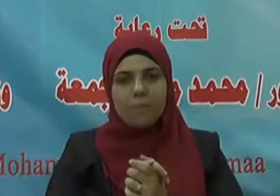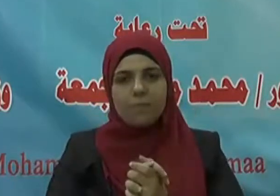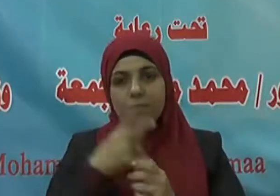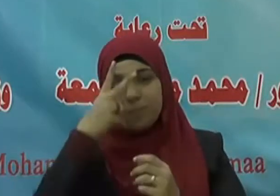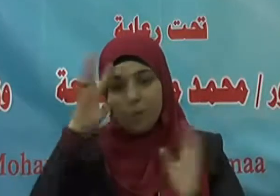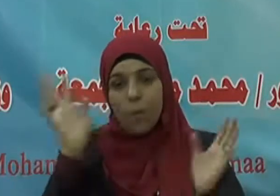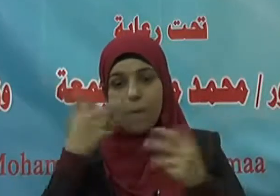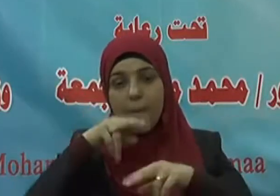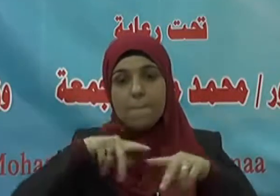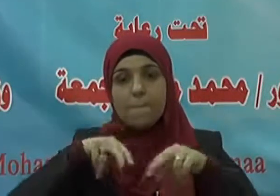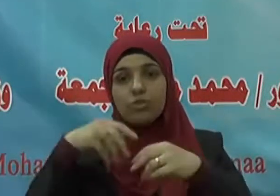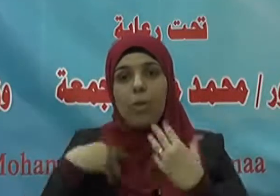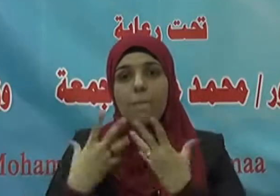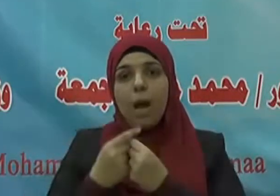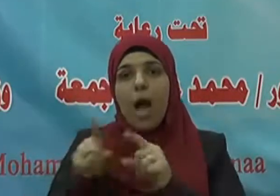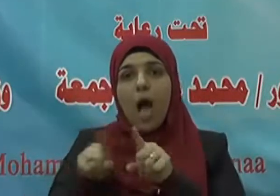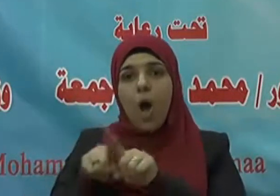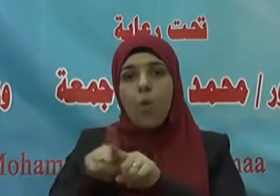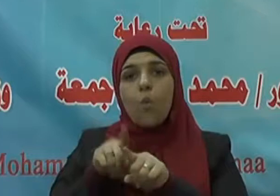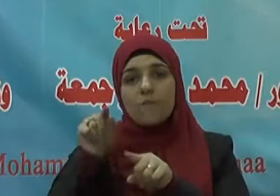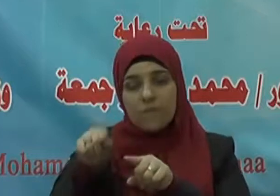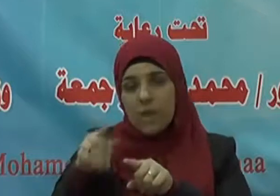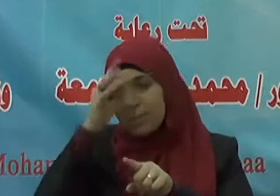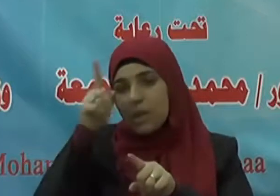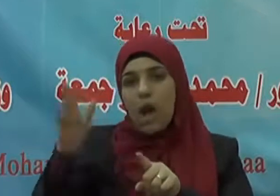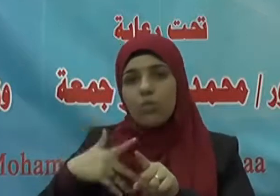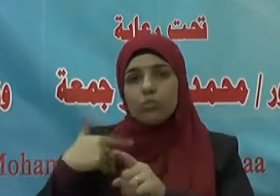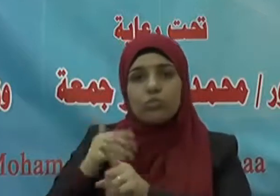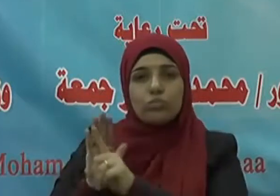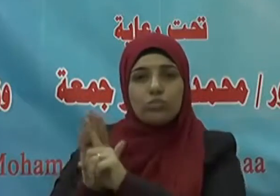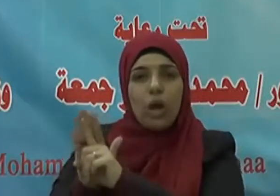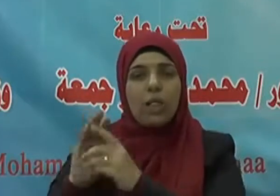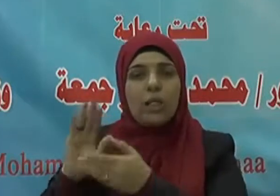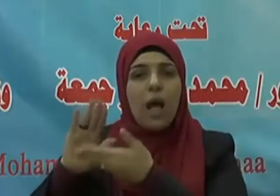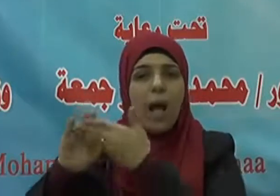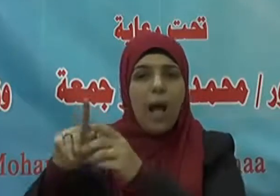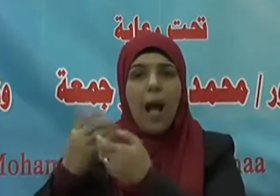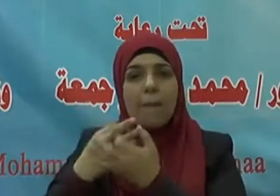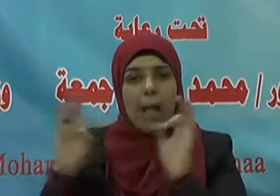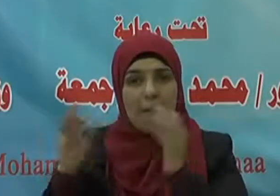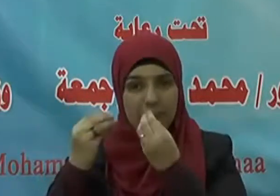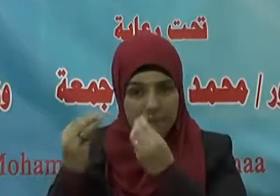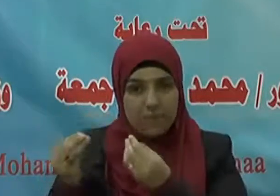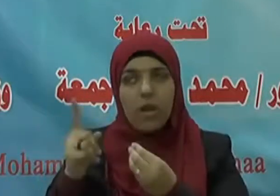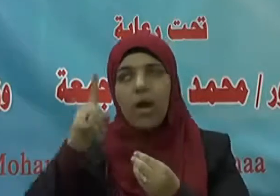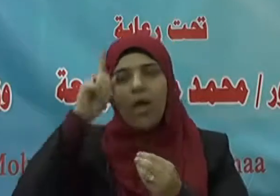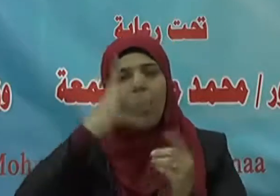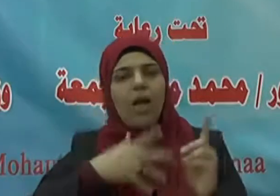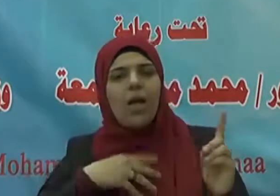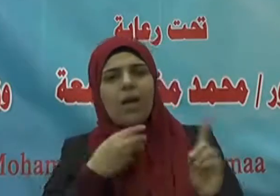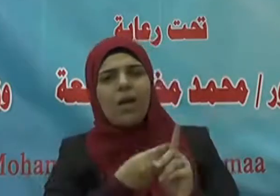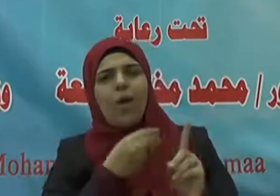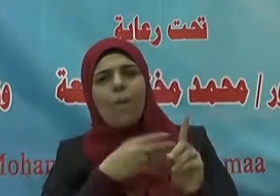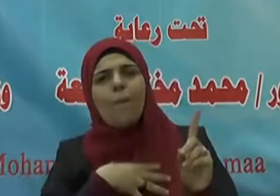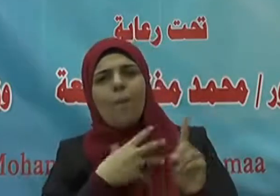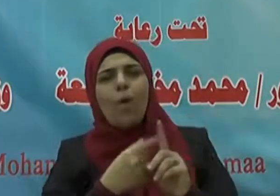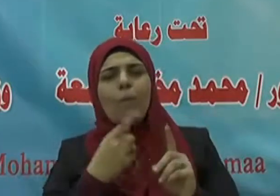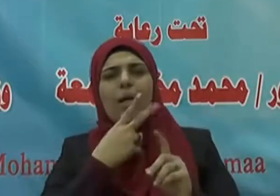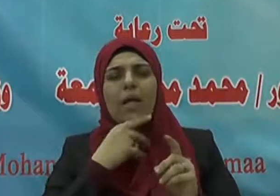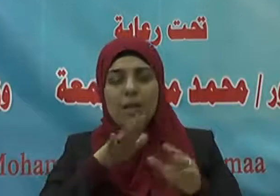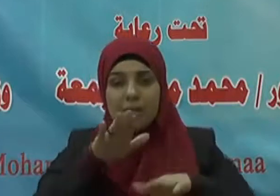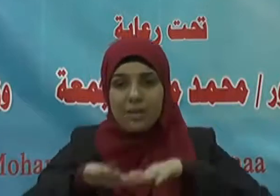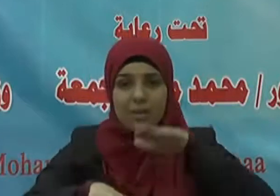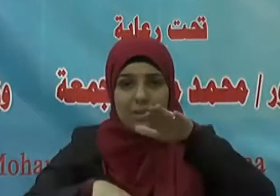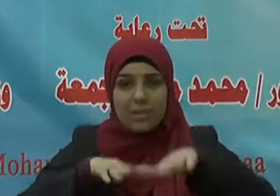ومن مشى مع أخيه في حاجة حتى أثبتها له أثبت الله عز